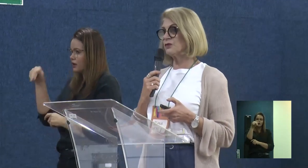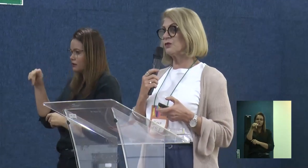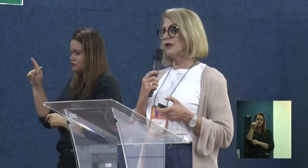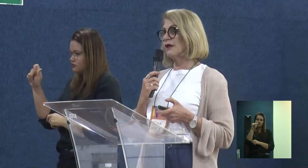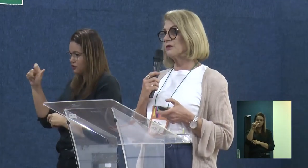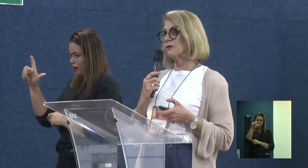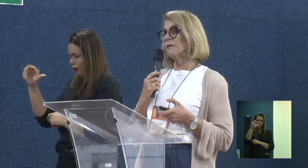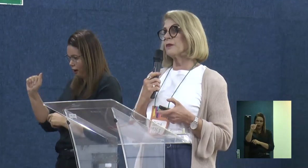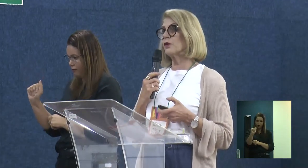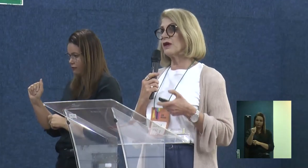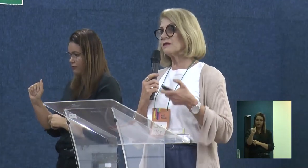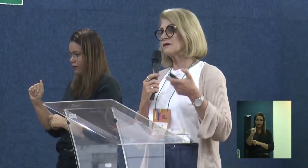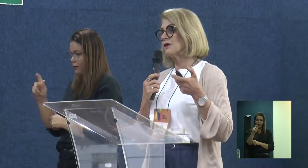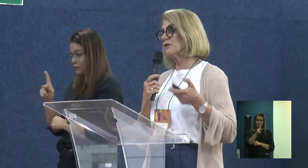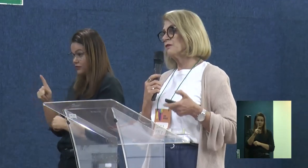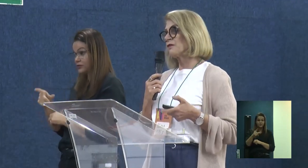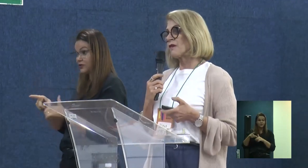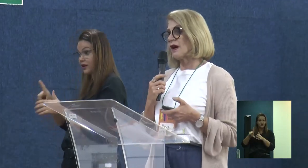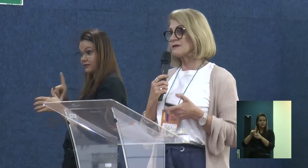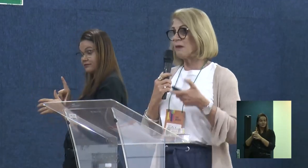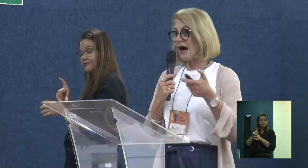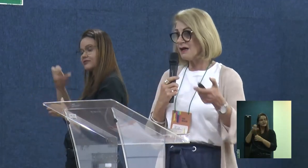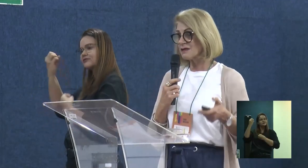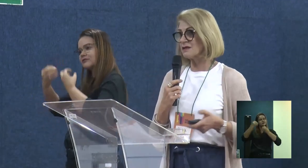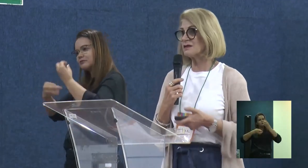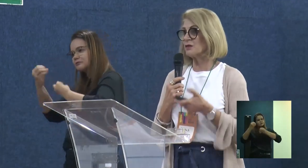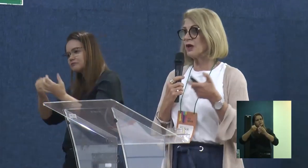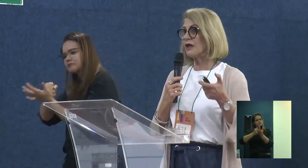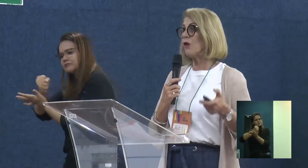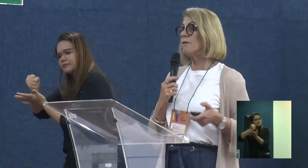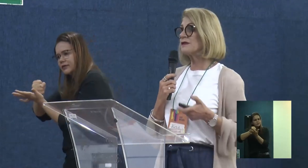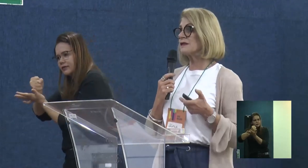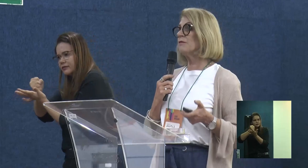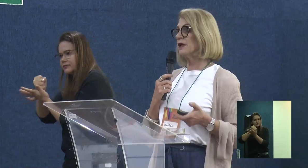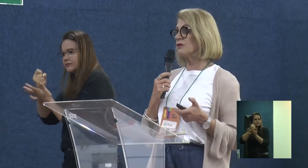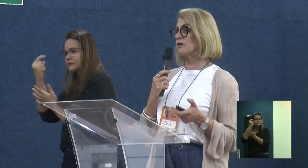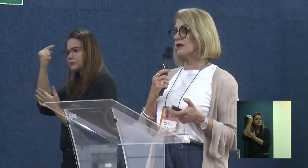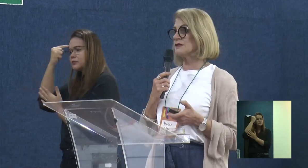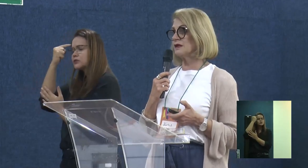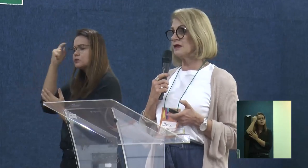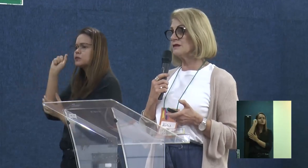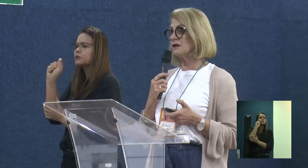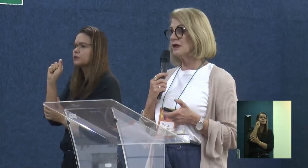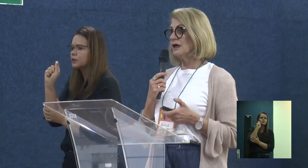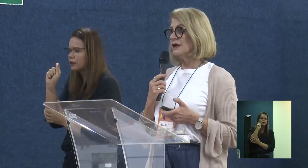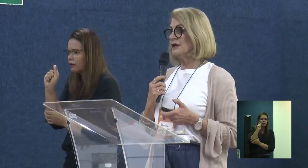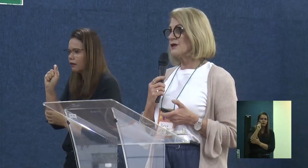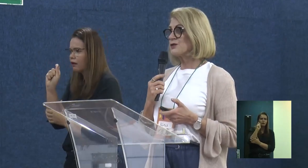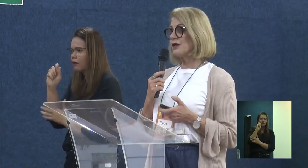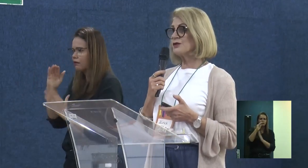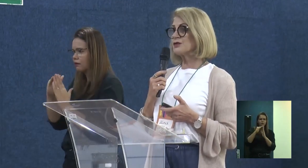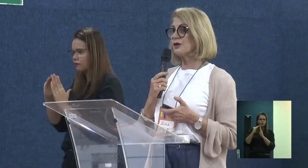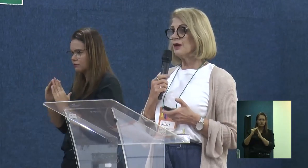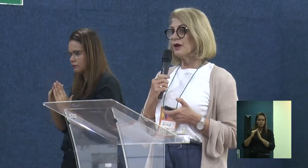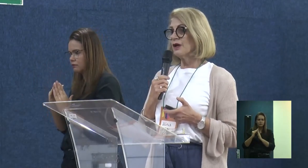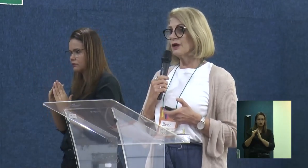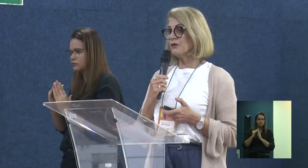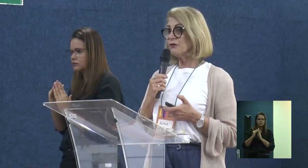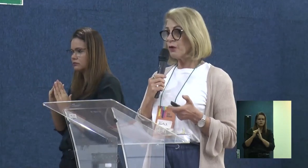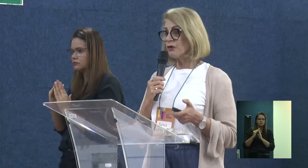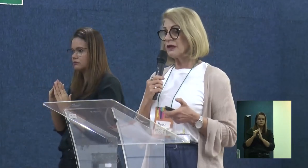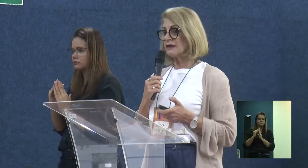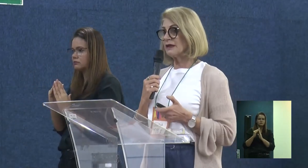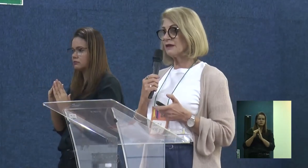início do que são as bases, o que é o pensamento da residência, e a gente,